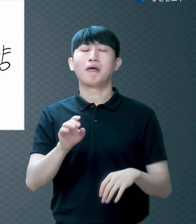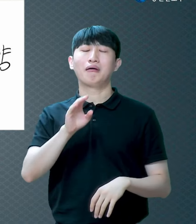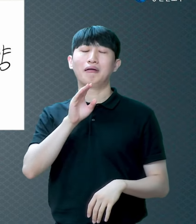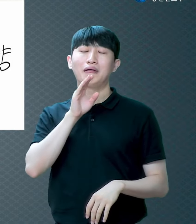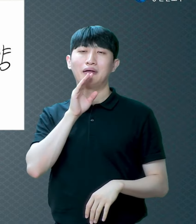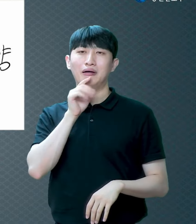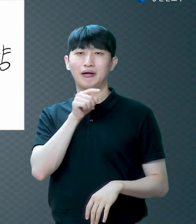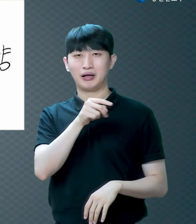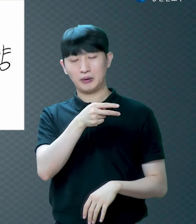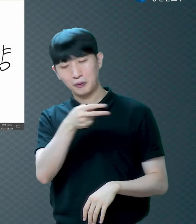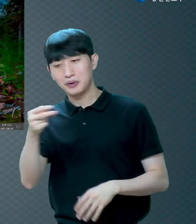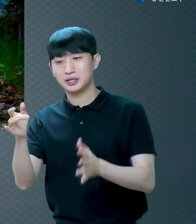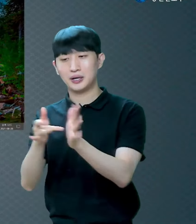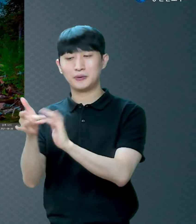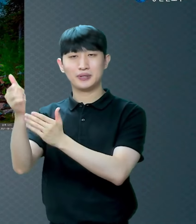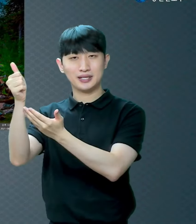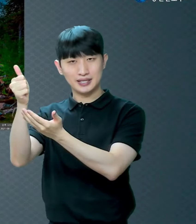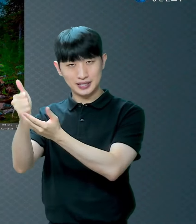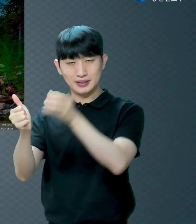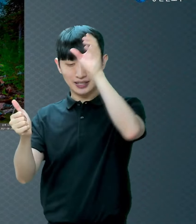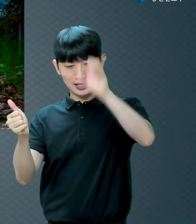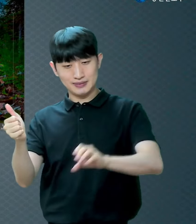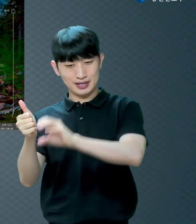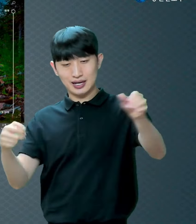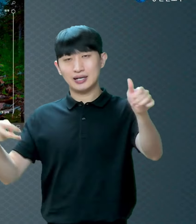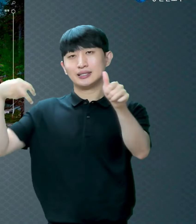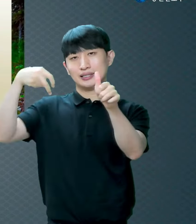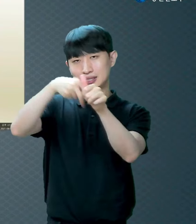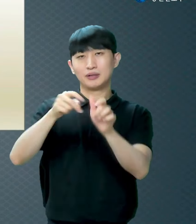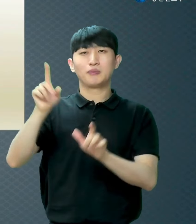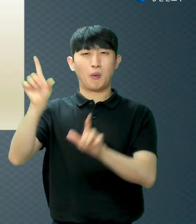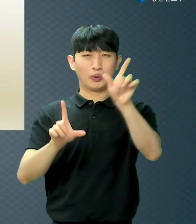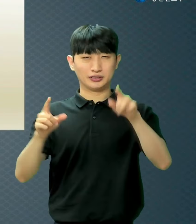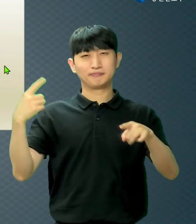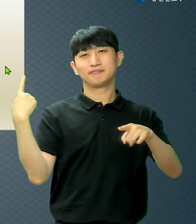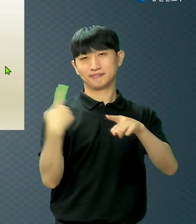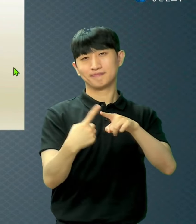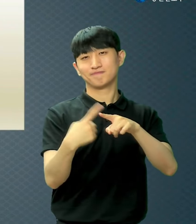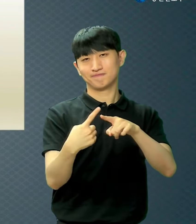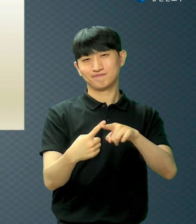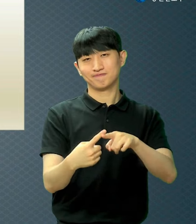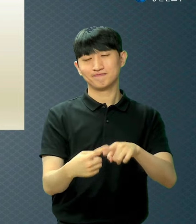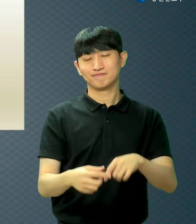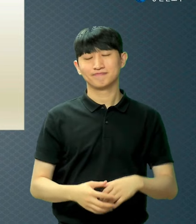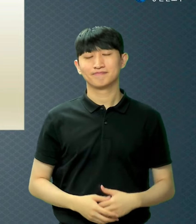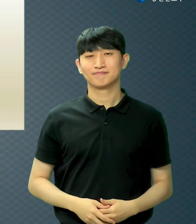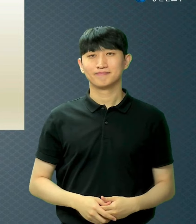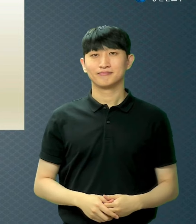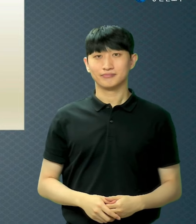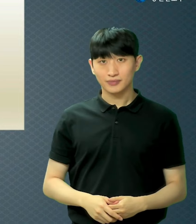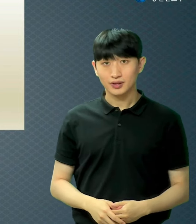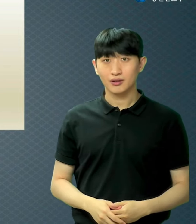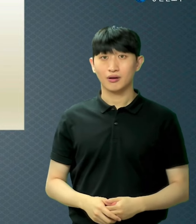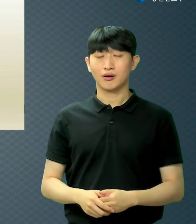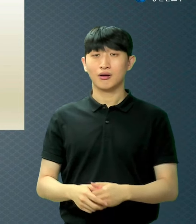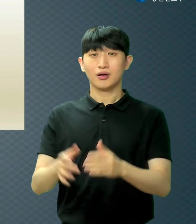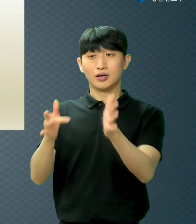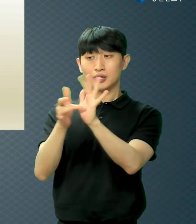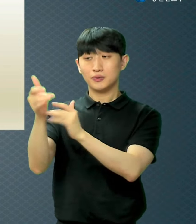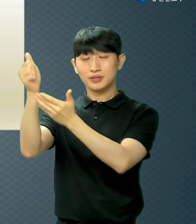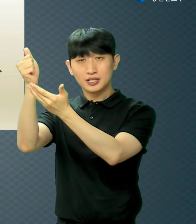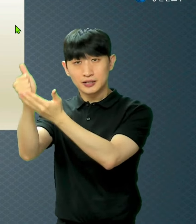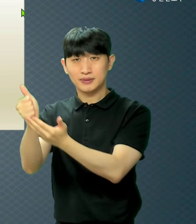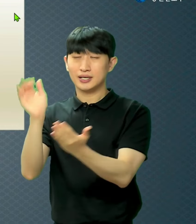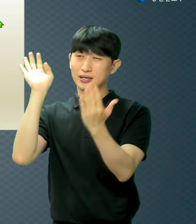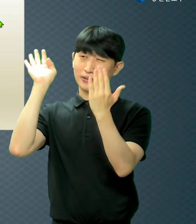예수님 가리키고 있는 겁니다 예수님이 십자가에서 죄 용서하는 걸 계속 가르치고